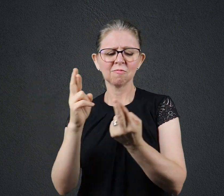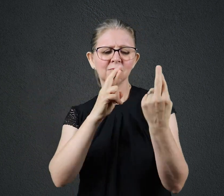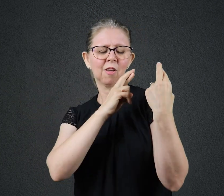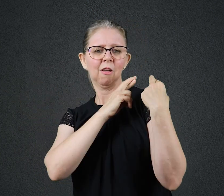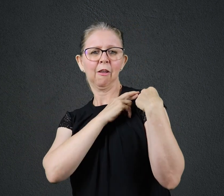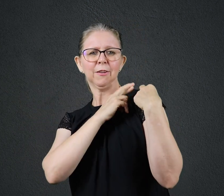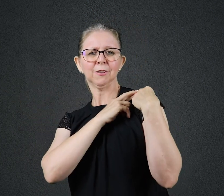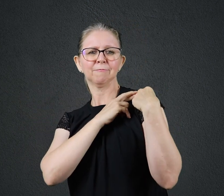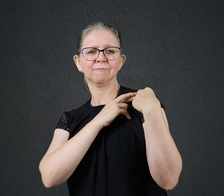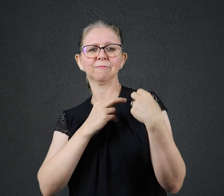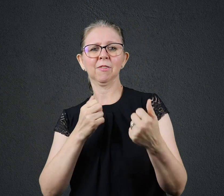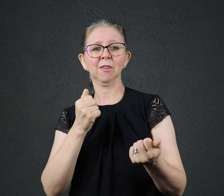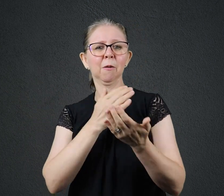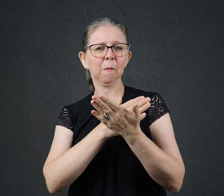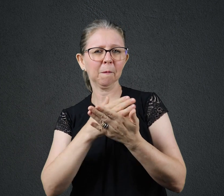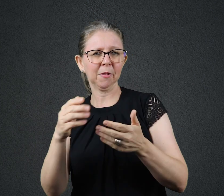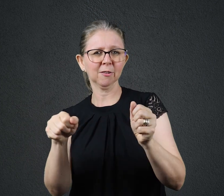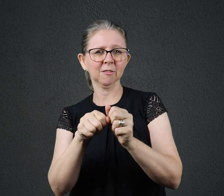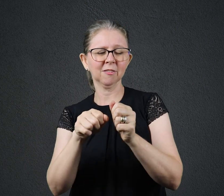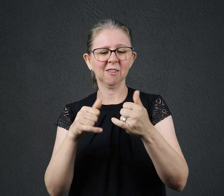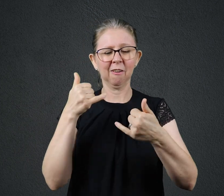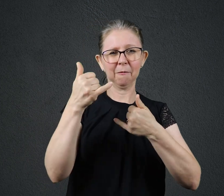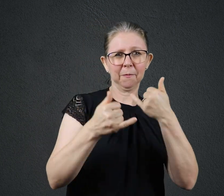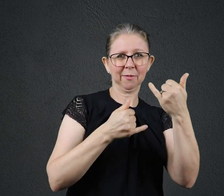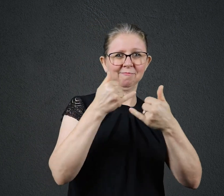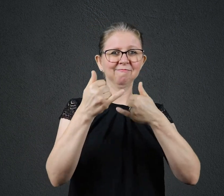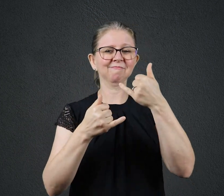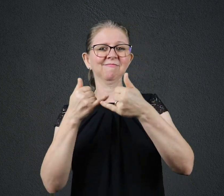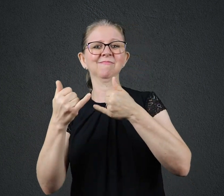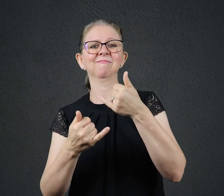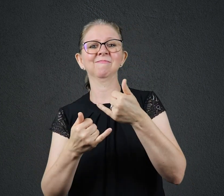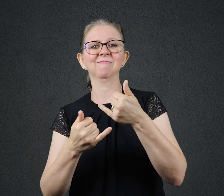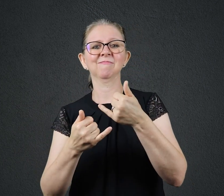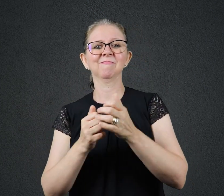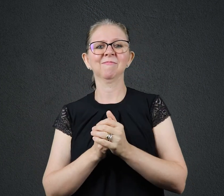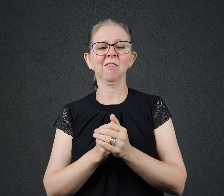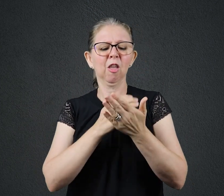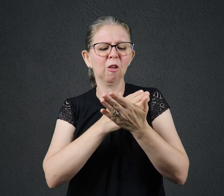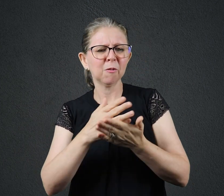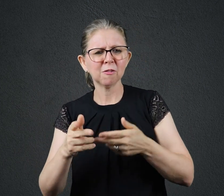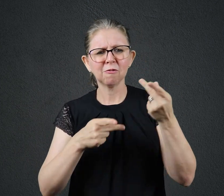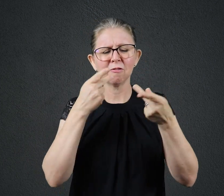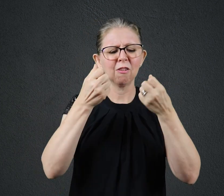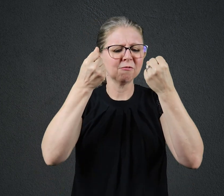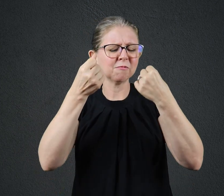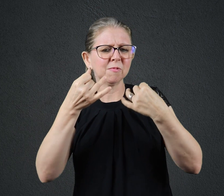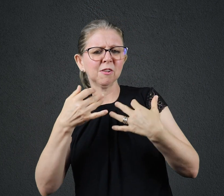MOMENTO DE DESCONTRAÇÃO COMEÇOU DESCREVENDO COMO O QUE ELE FARIA SERIA IMPAR,